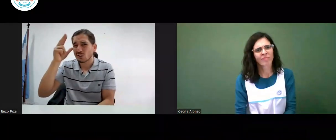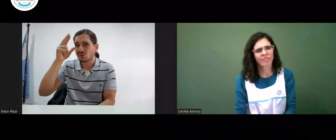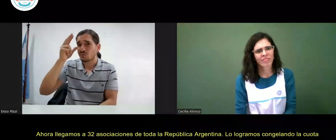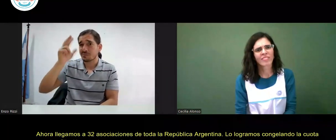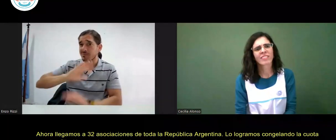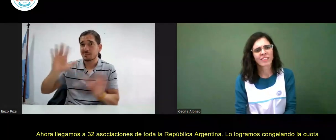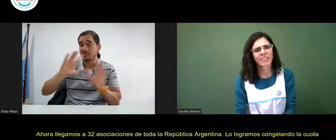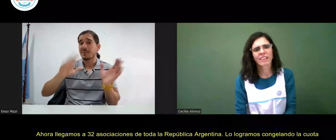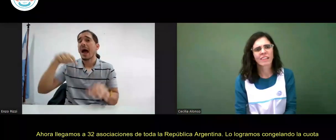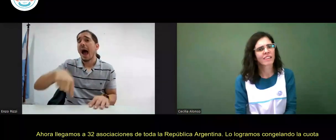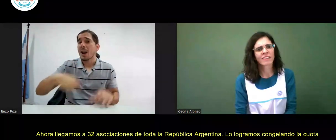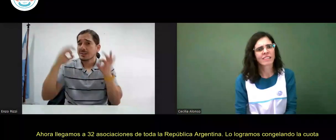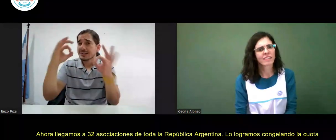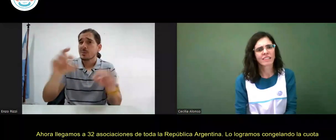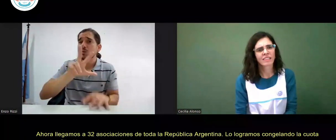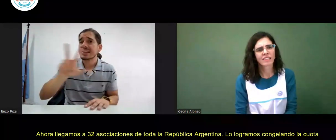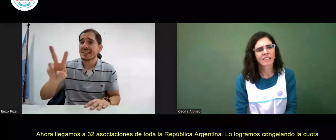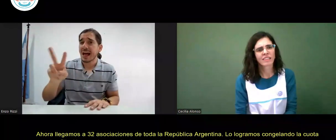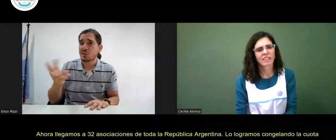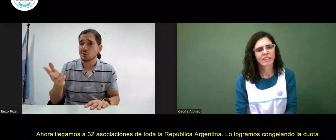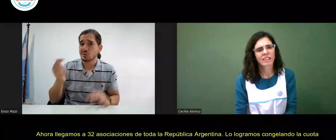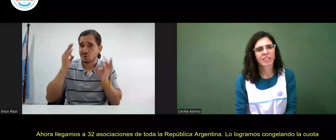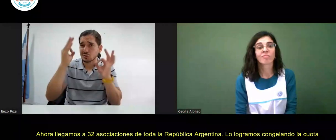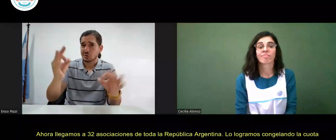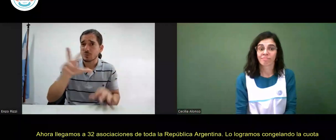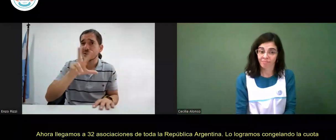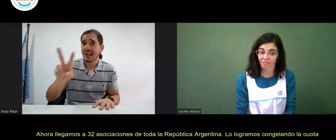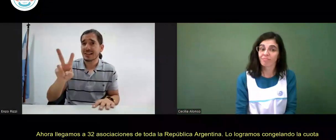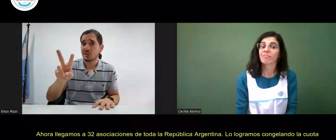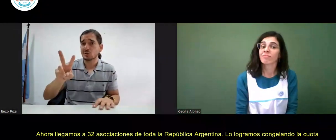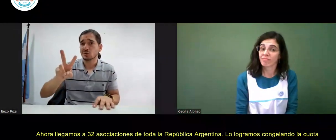llegamos a 32 asociaciones de toda la República Argentina.